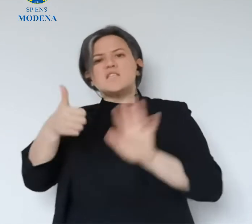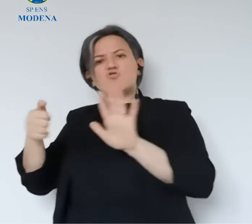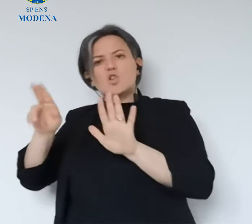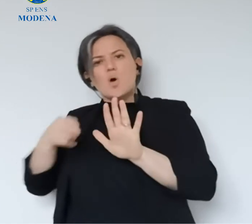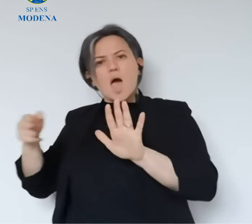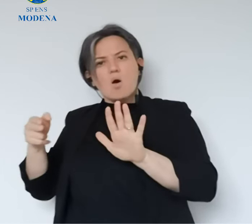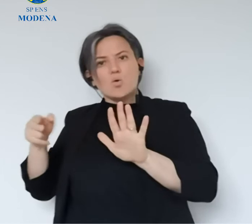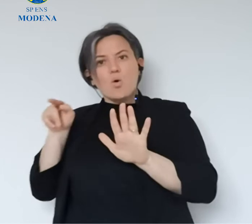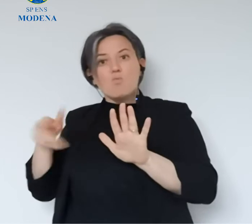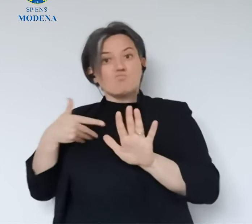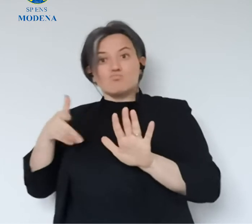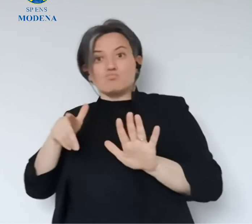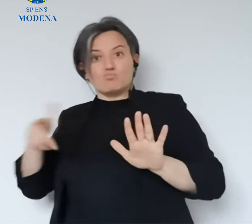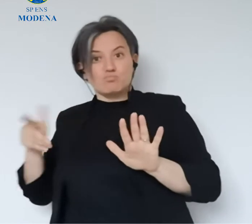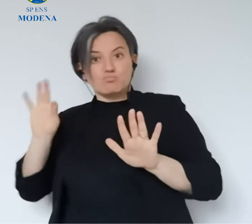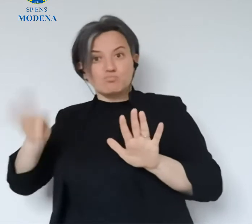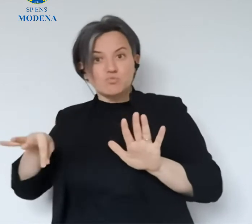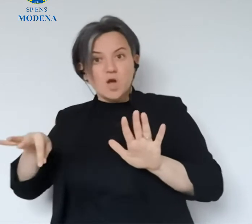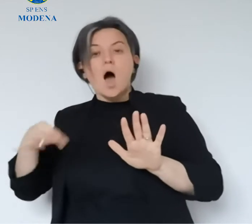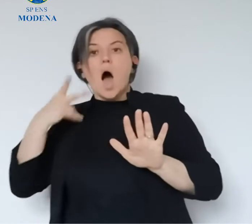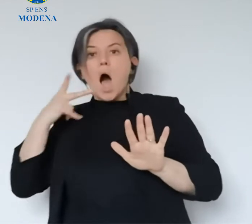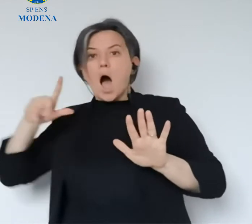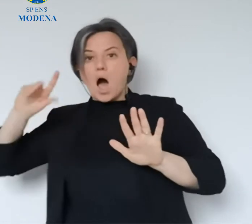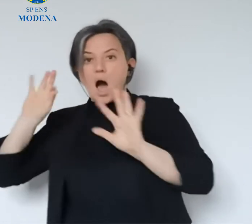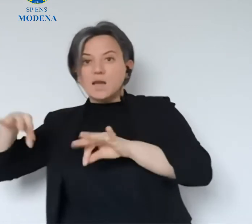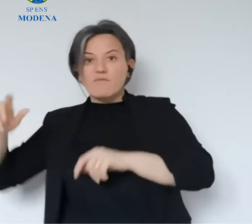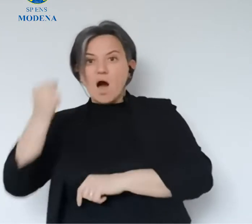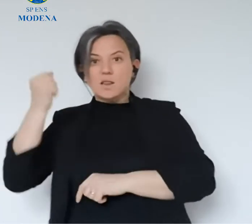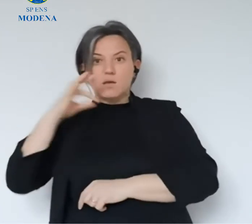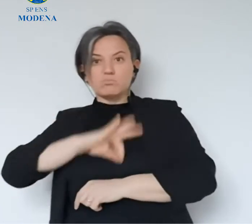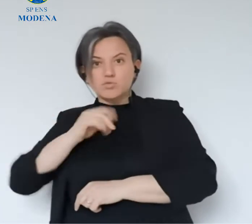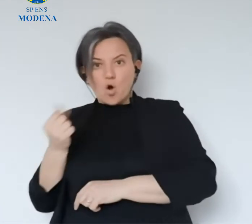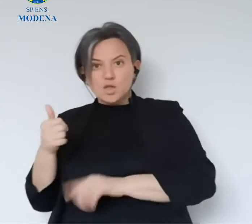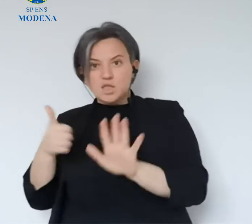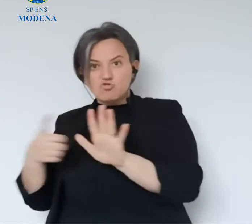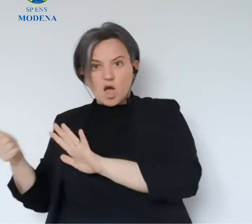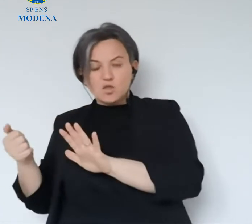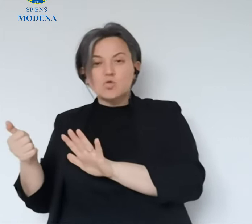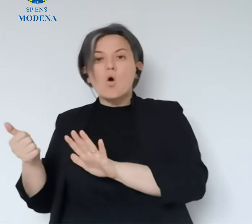arrivati i soldi dell'Inps, mi sono arrivati vi segnalo che rinuncio al bonus spesa.